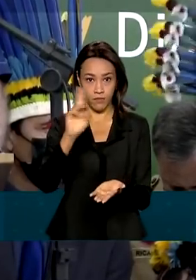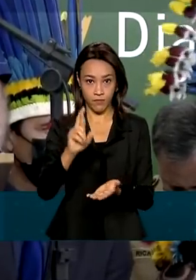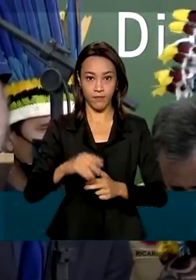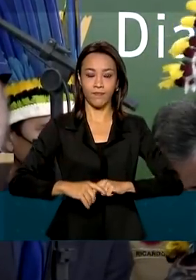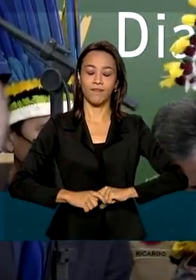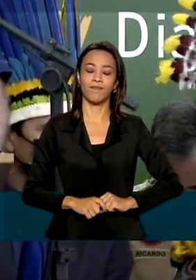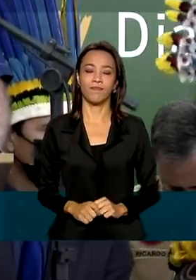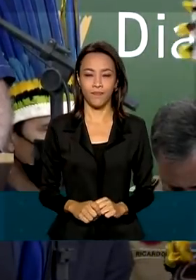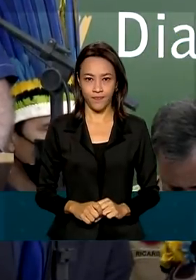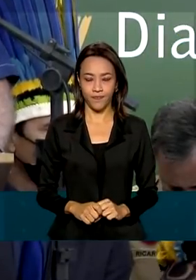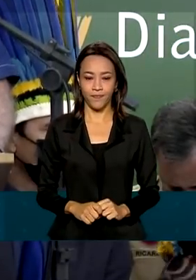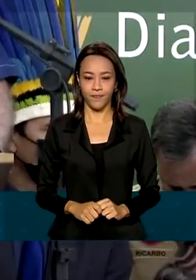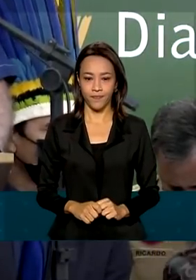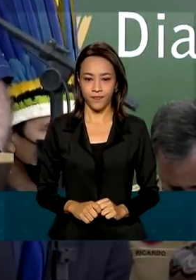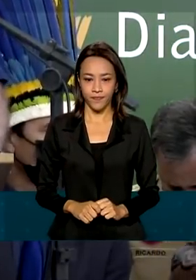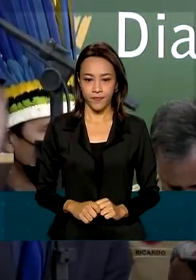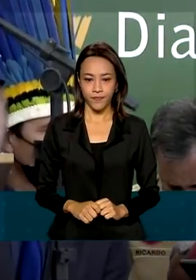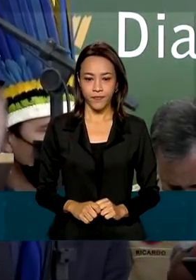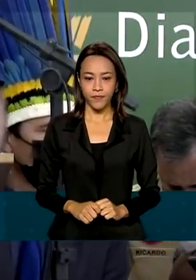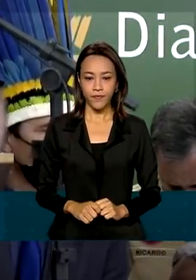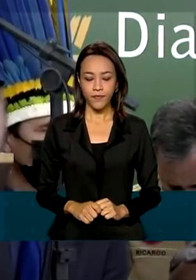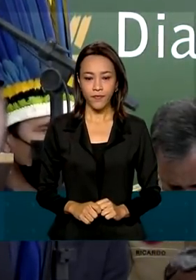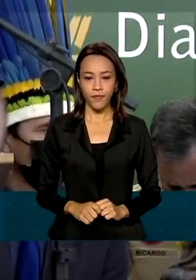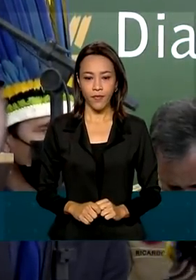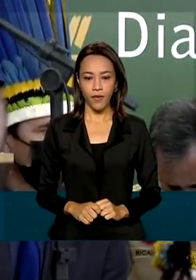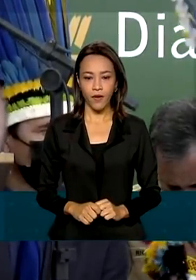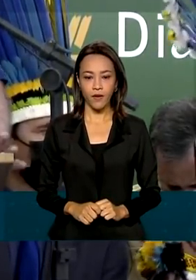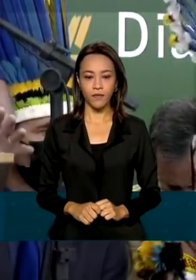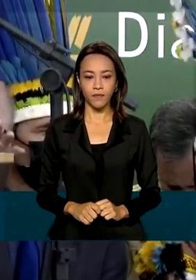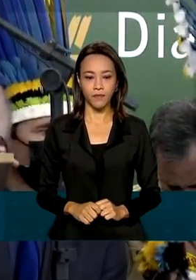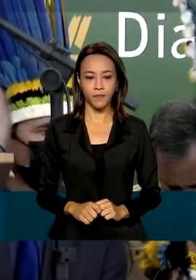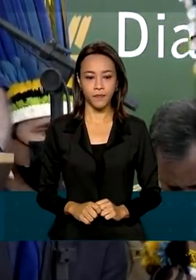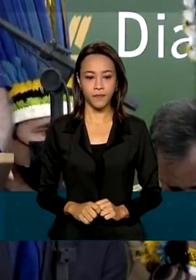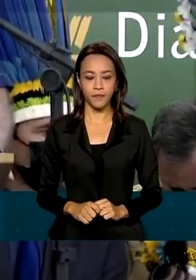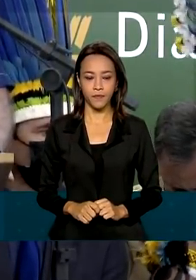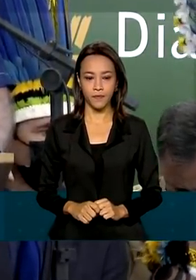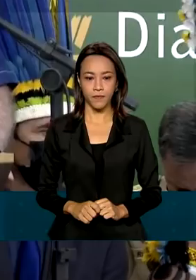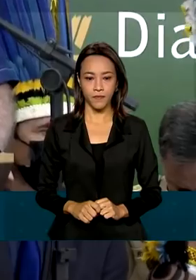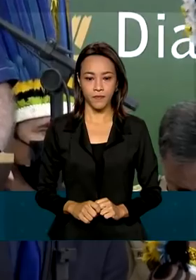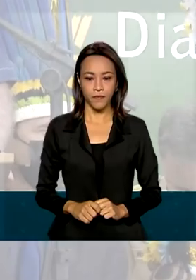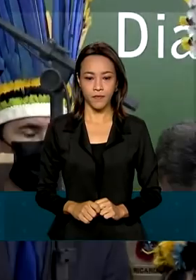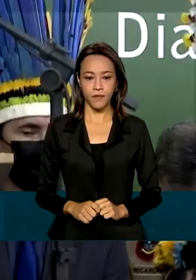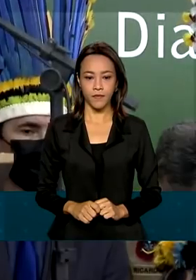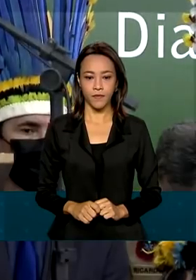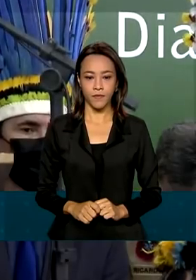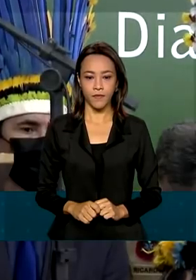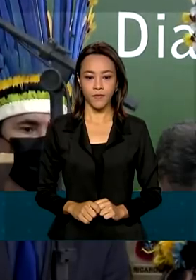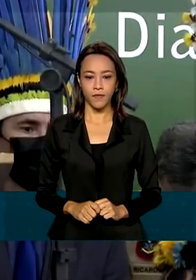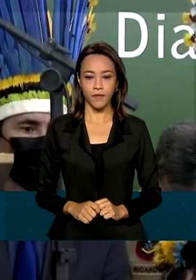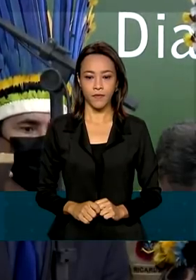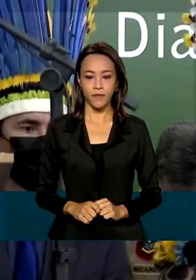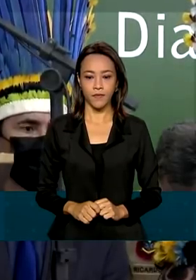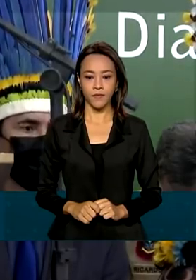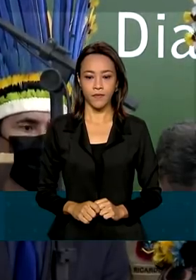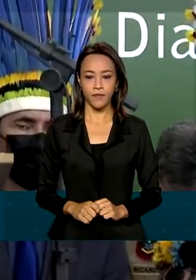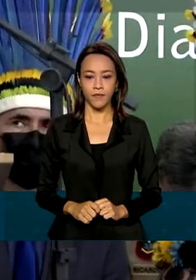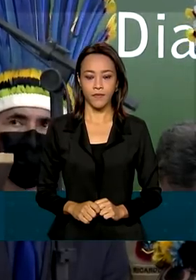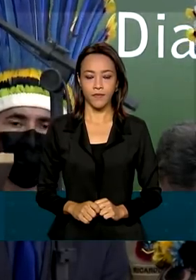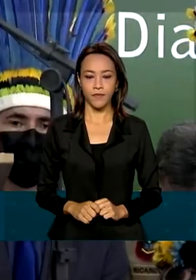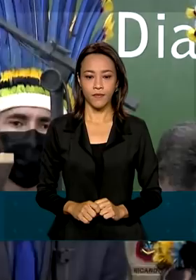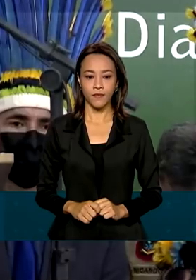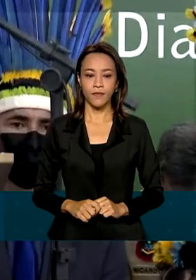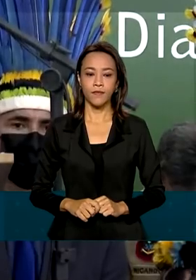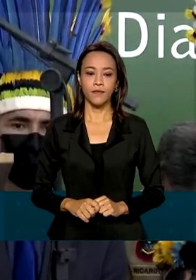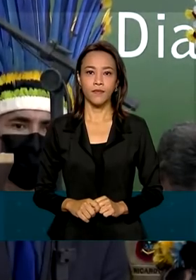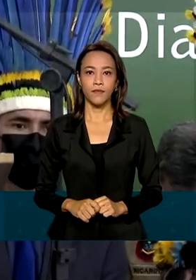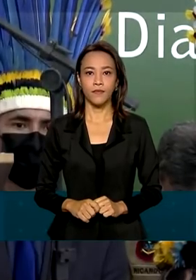e nós temos o dever de dar essa liberdade para eles produzirem. Devemos acreditar no povo brasileiro,